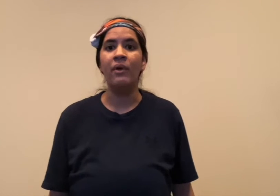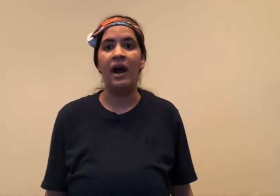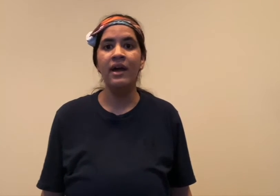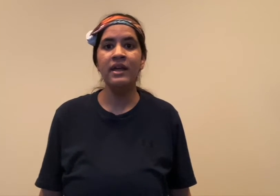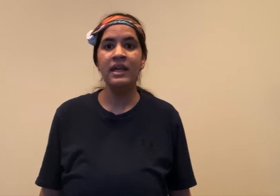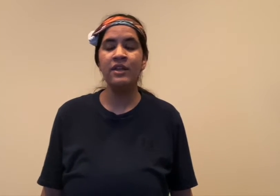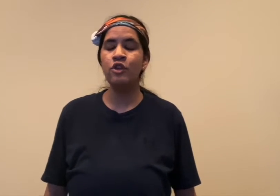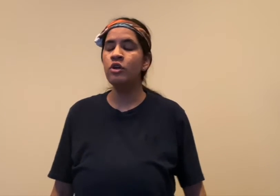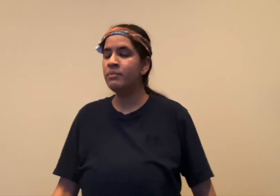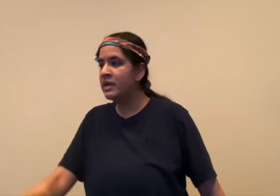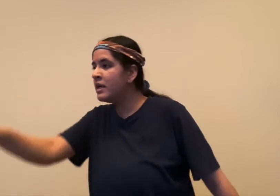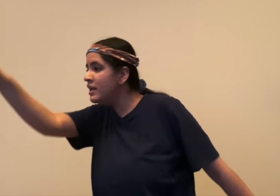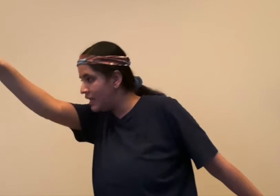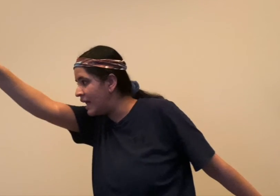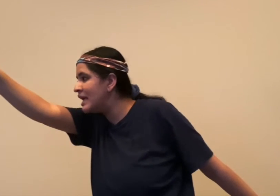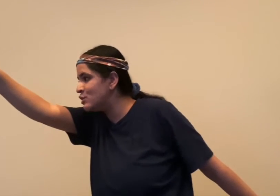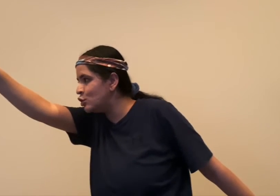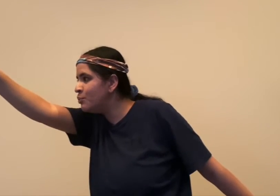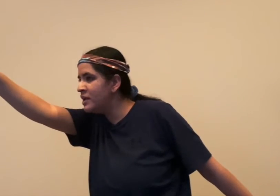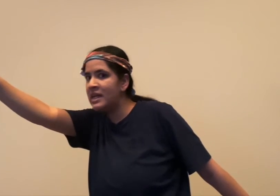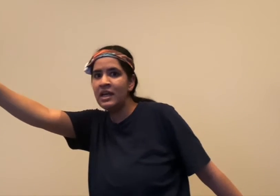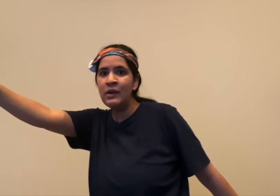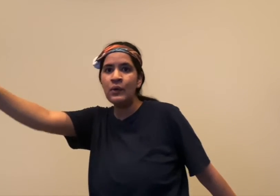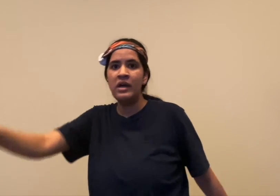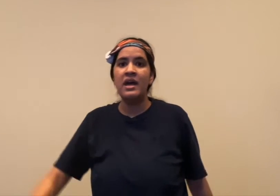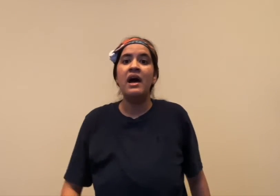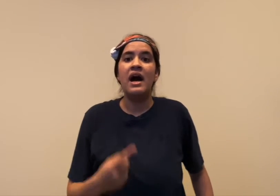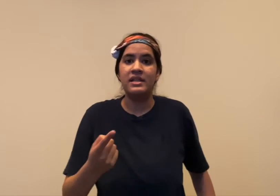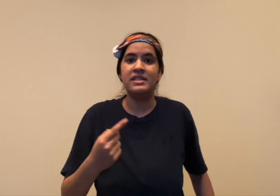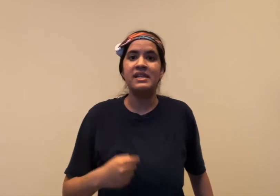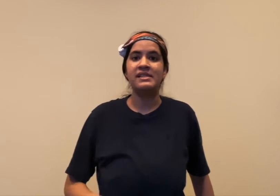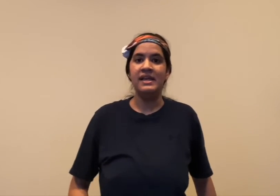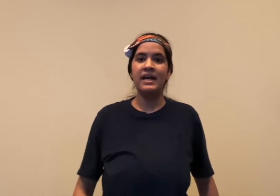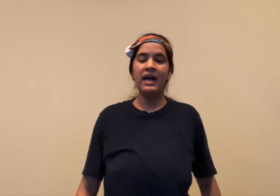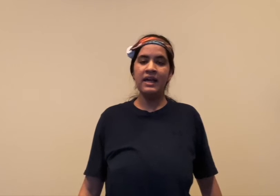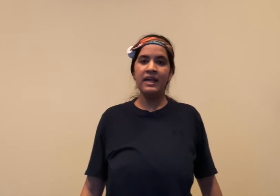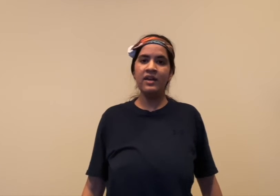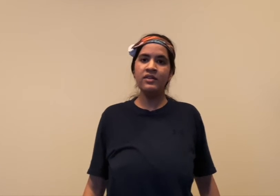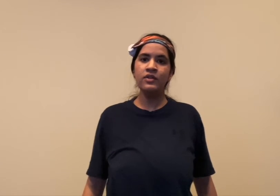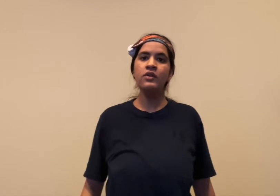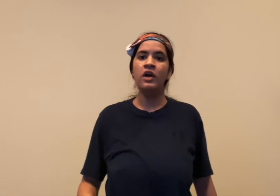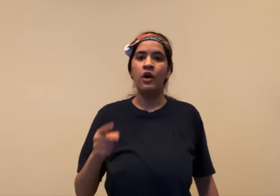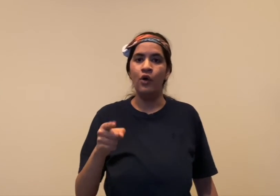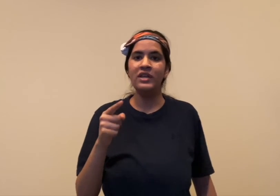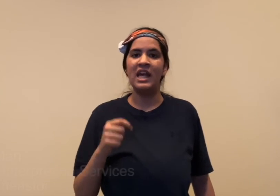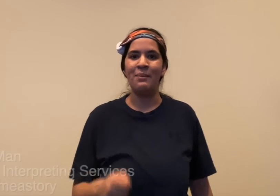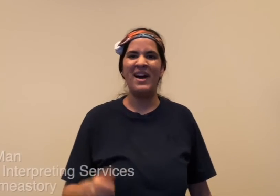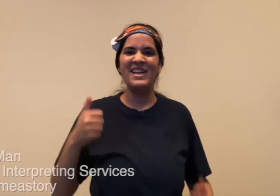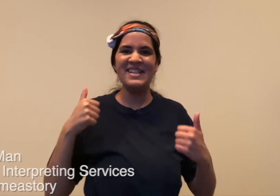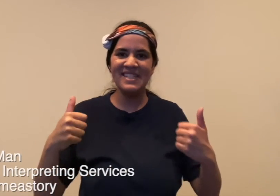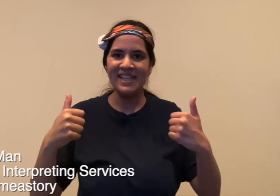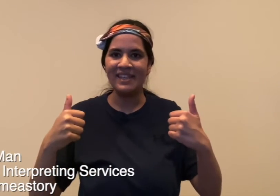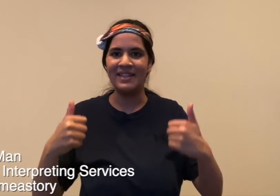खाएंगे तो बनेंगे सूपर हीरो, अच्छे से खाएंगे तो होगी हमारी जीत